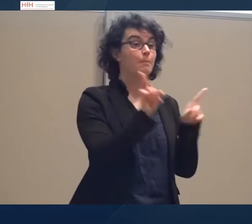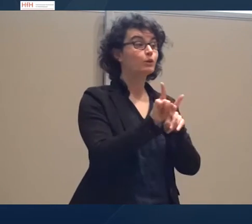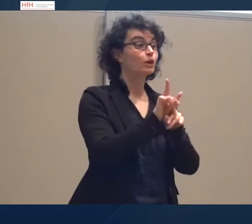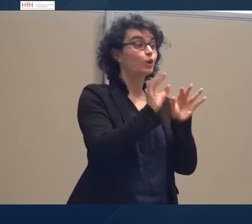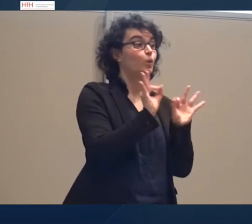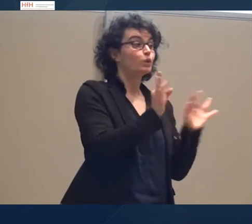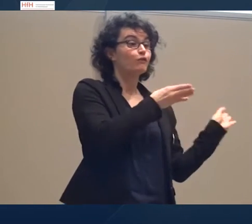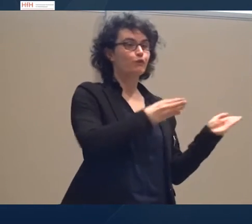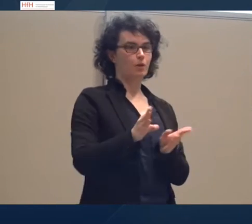sind aufgebaut.